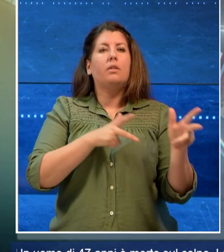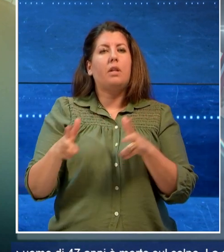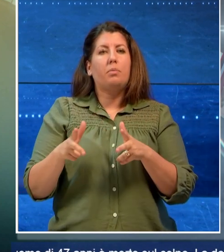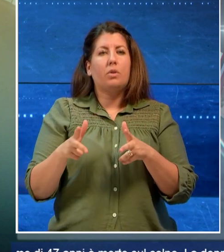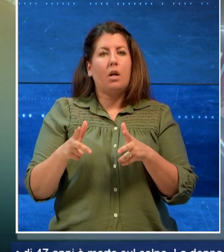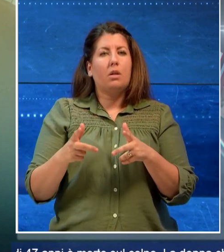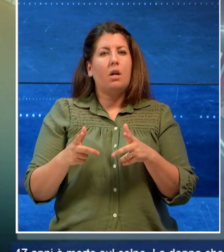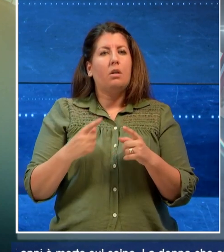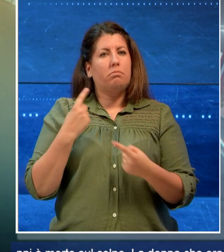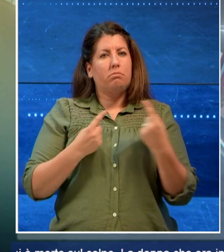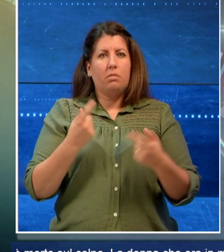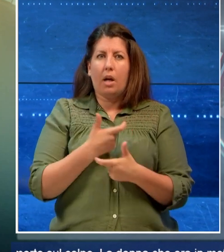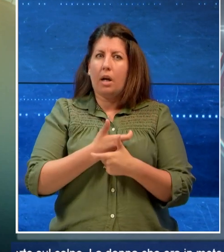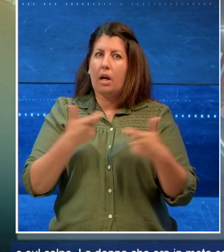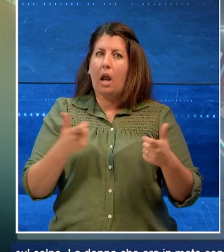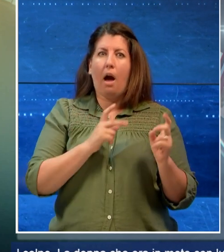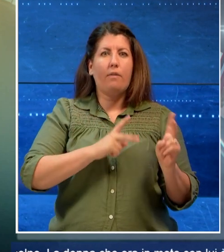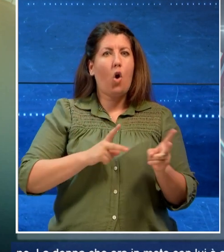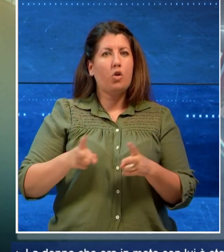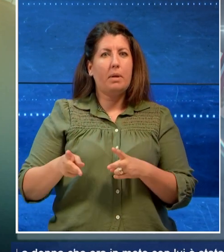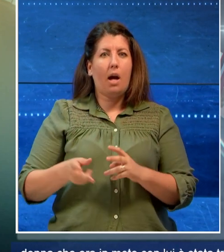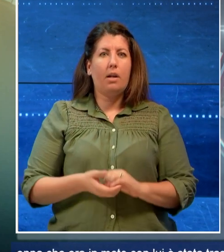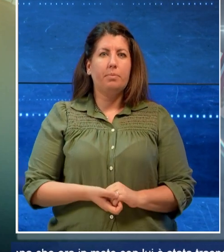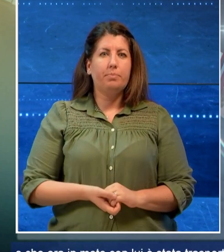in gravissime condizioni in ospedale.